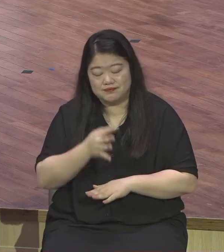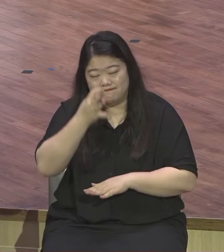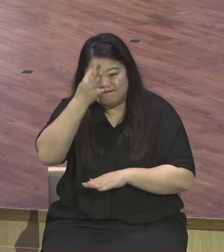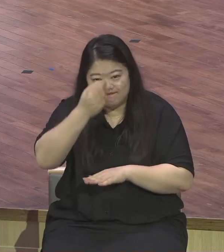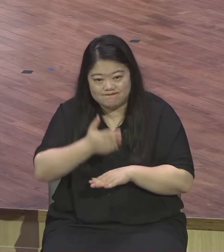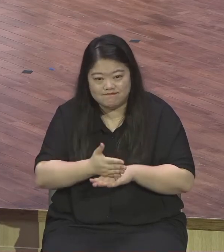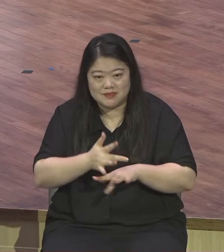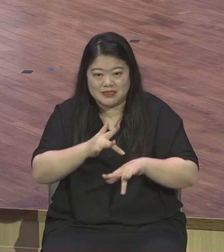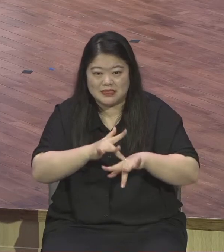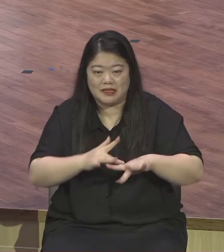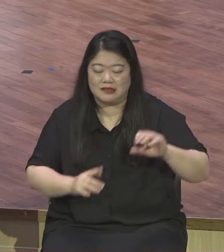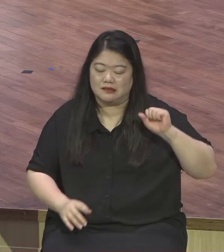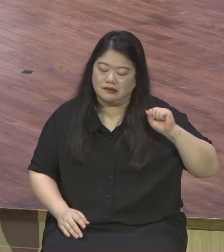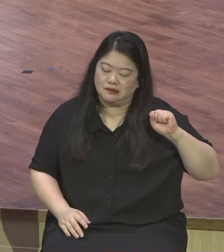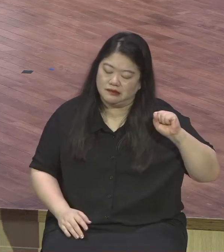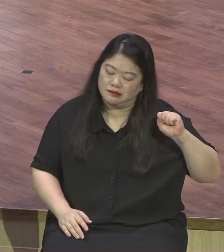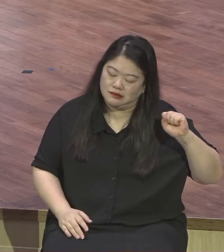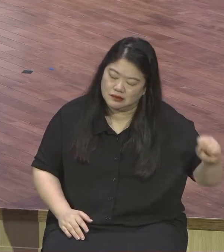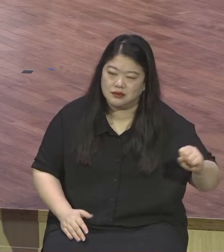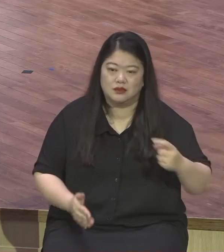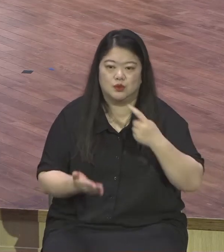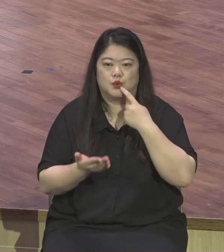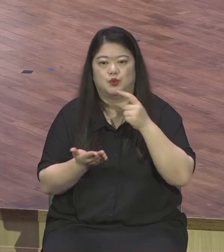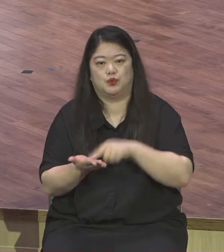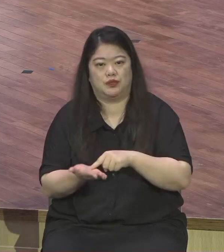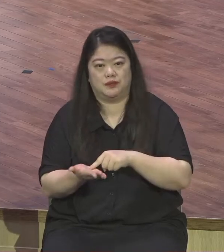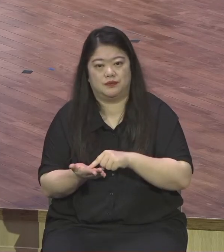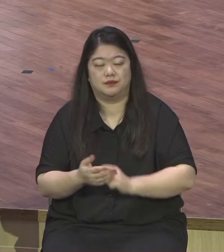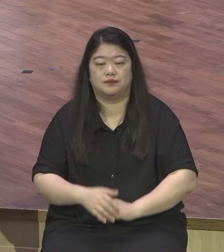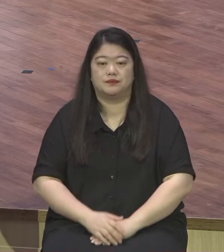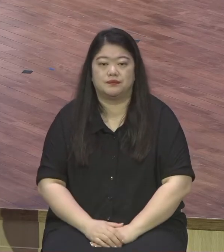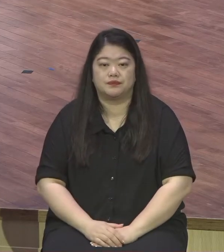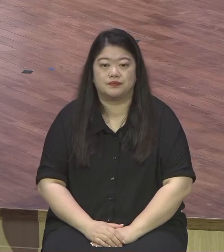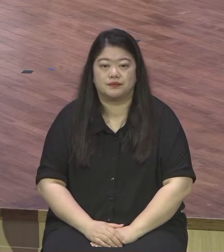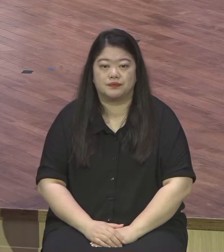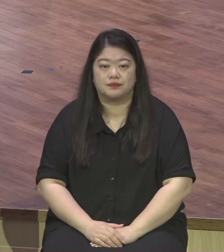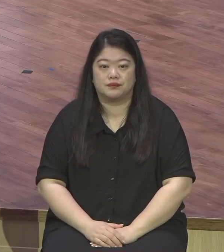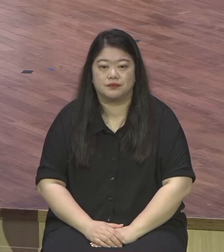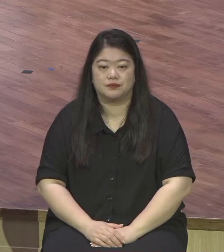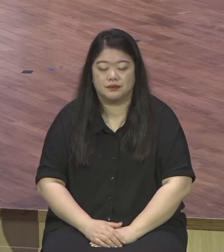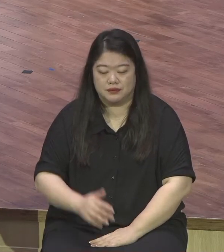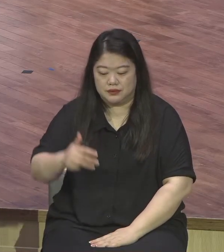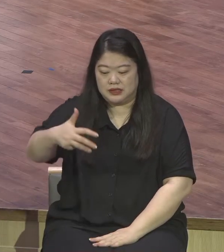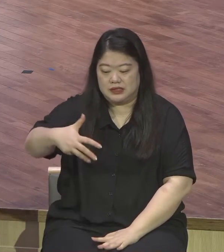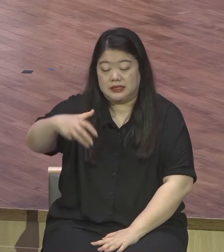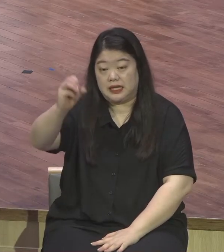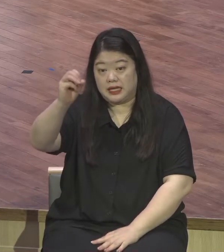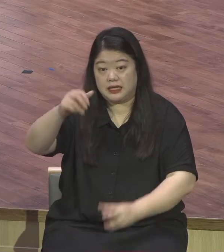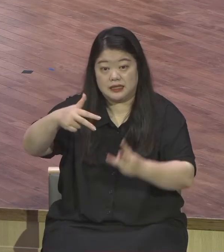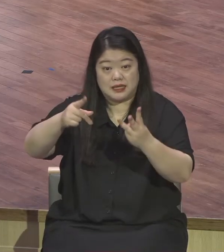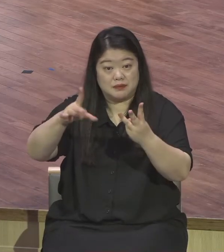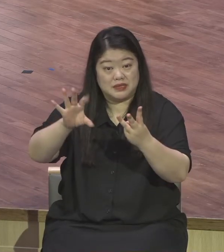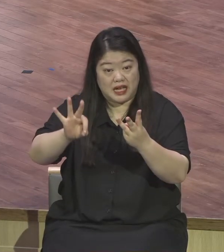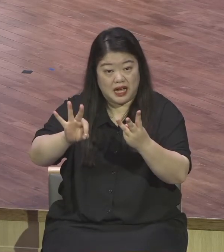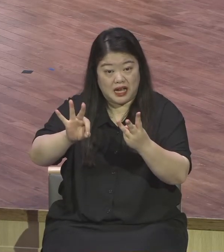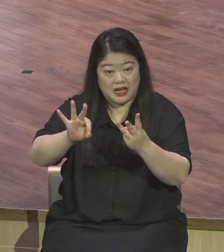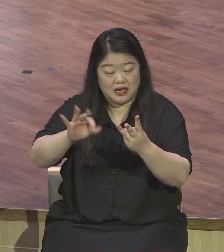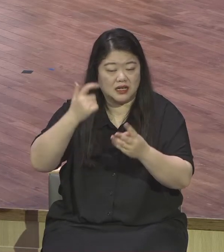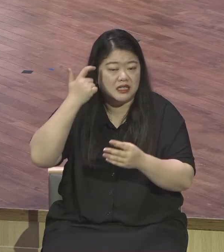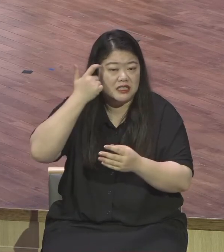예수님께서 이 땅에 오신 것은 자세히 삼장사건으로 촉발된 열두 가지 영적 문제 여러분 아시잖아요 열두 가지